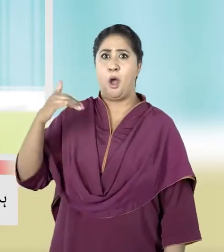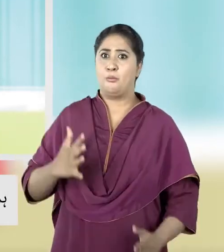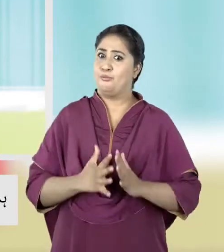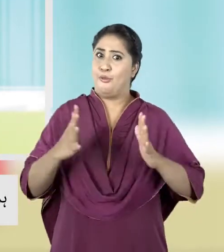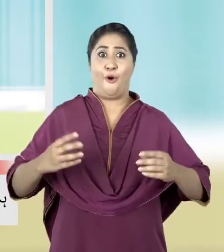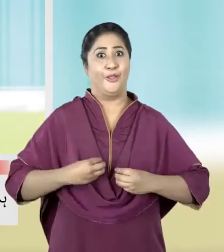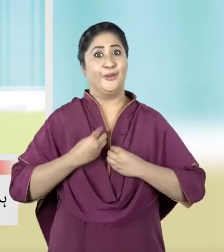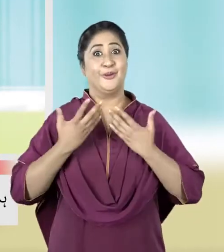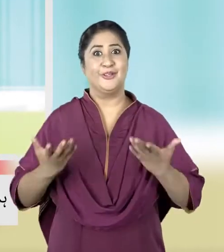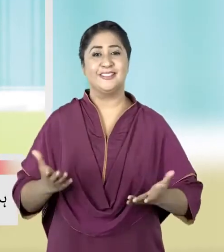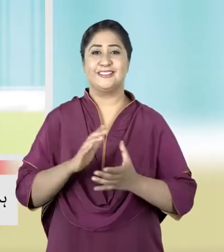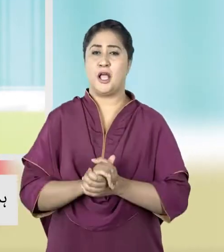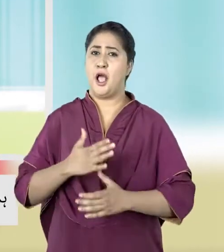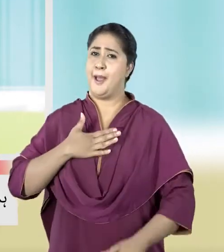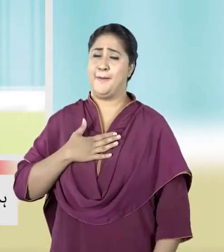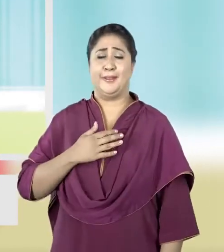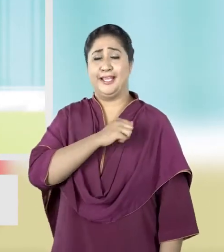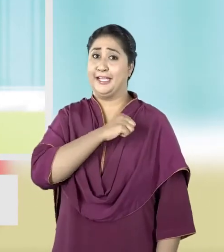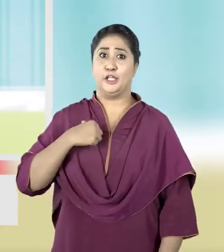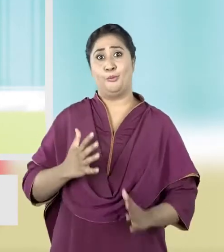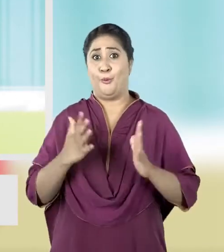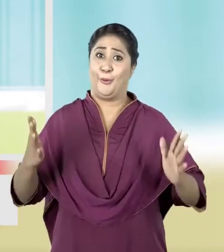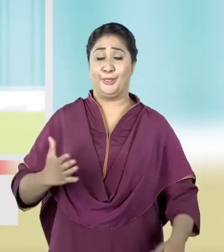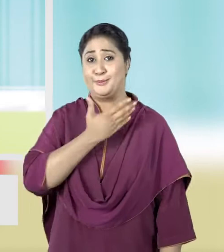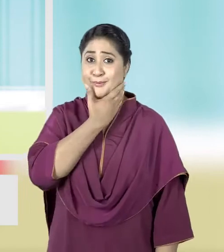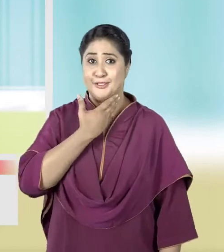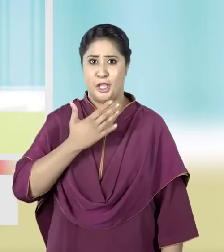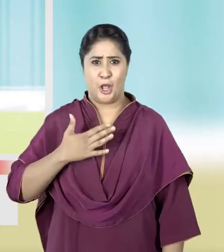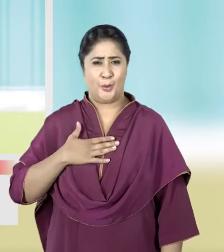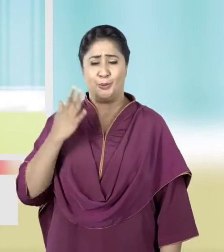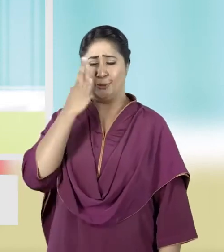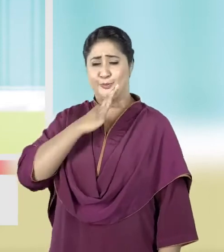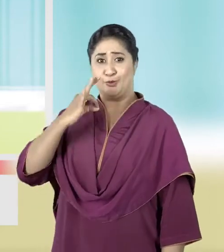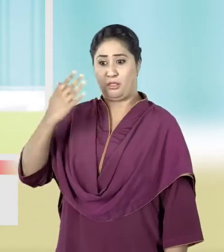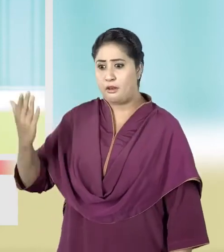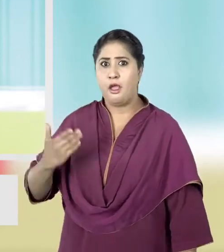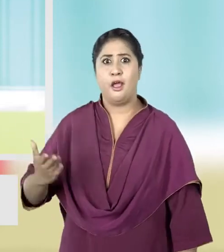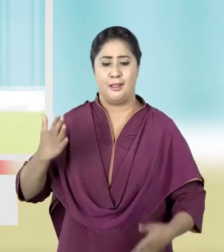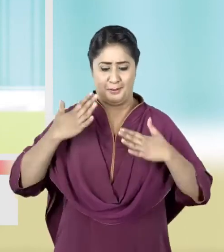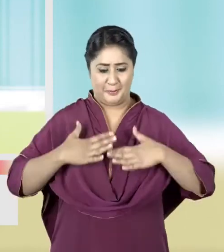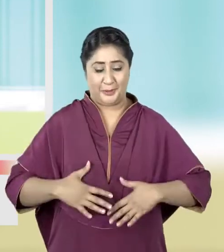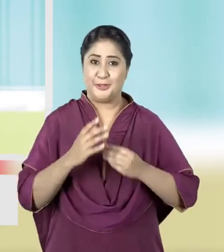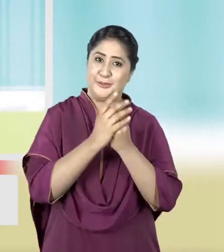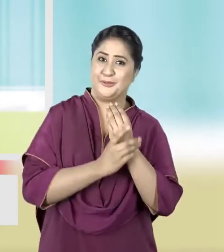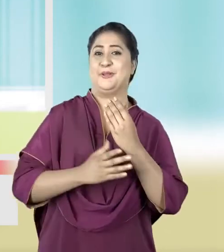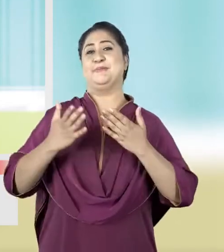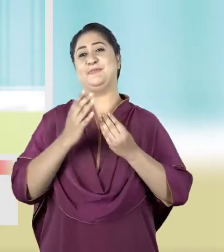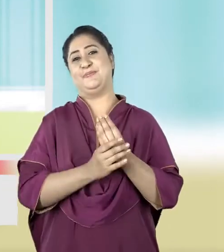पर बहुत खुश है हमें इद बहुत पसंद है क्योंकि इसमें हम खुबसूरत नए कपड़े और चूड़िया